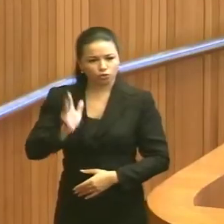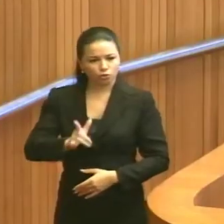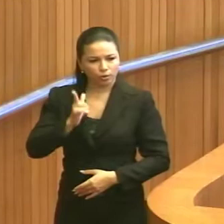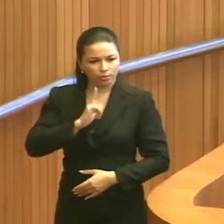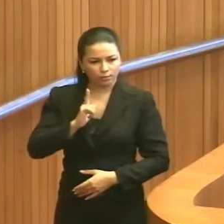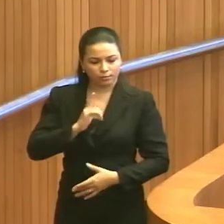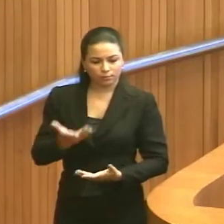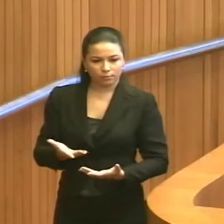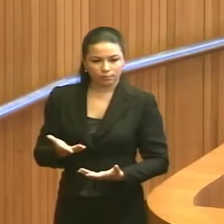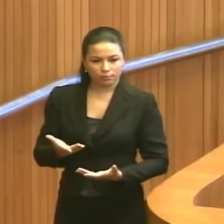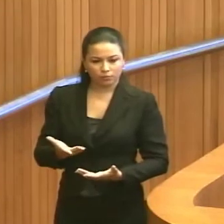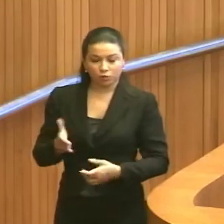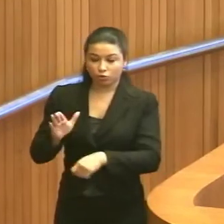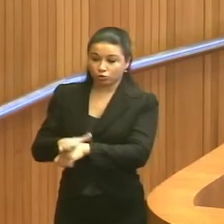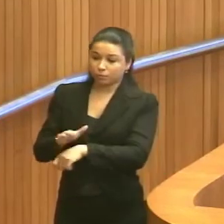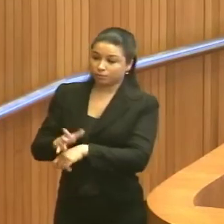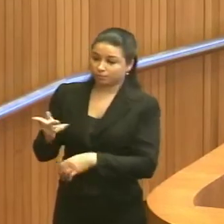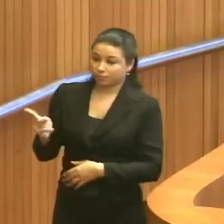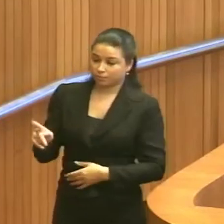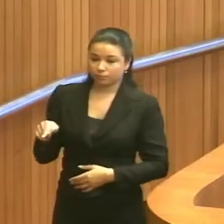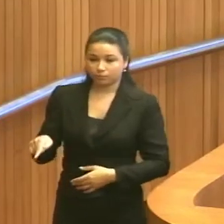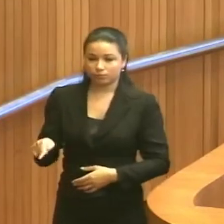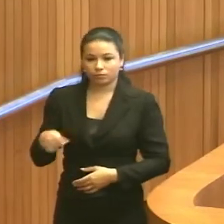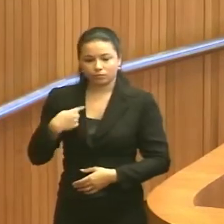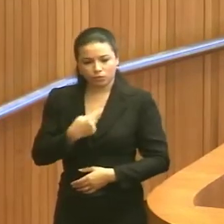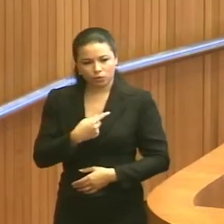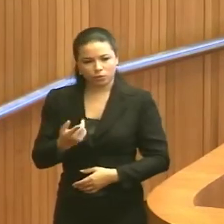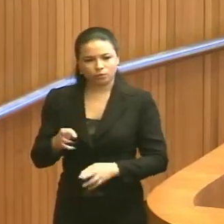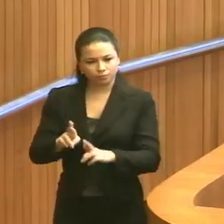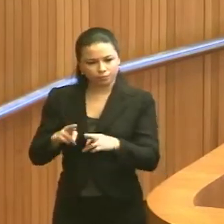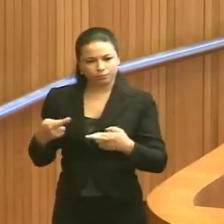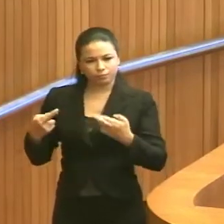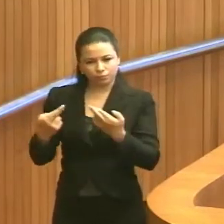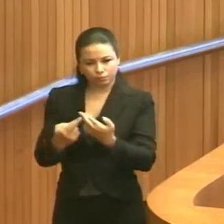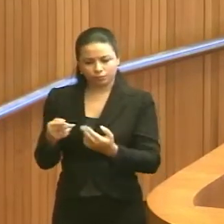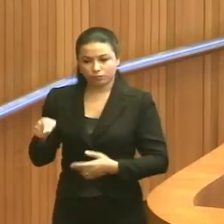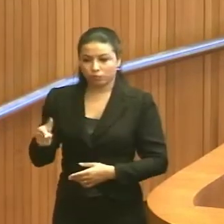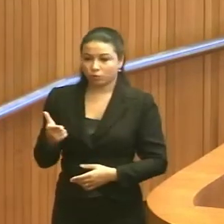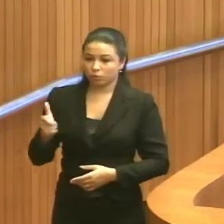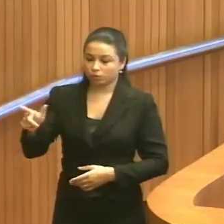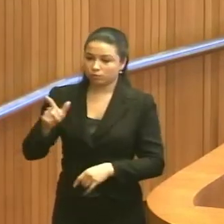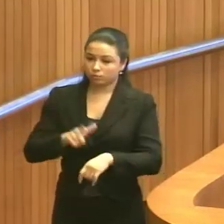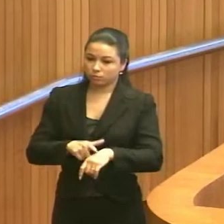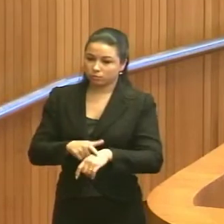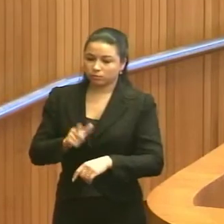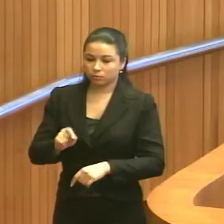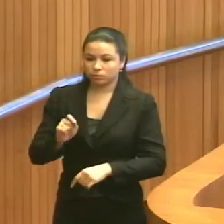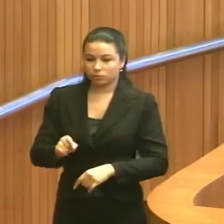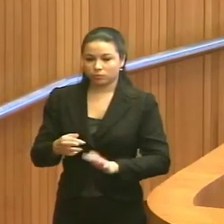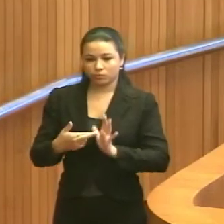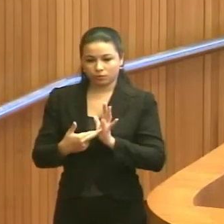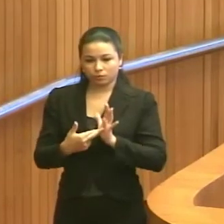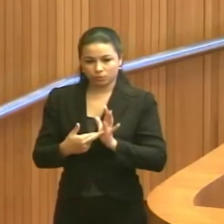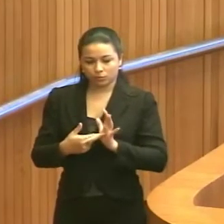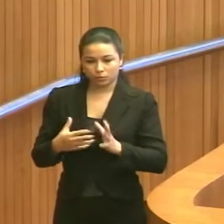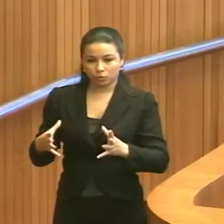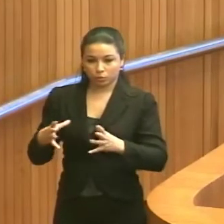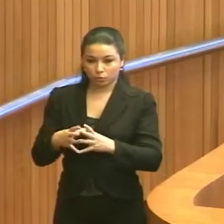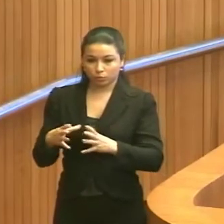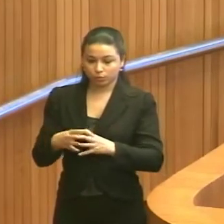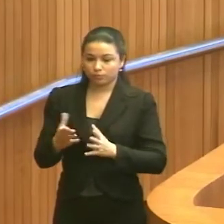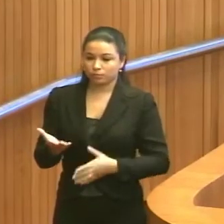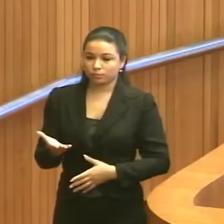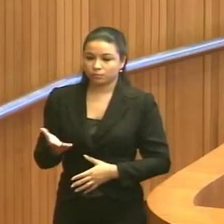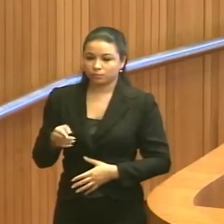estamos, acionamos já, e vamos estar reunidos aí, em outro momento, com a representação da